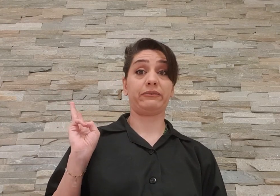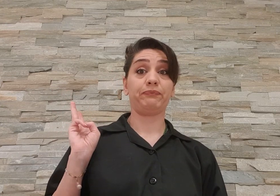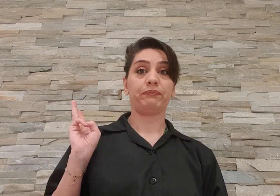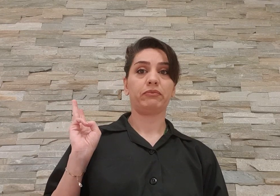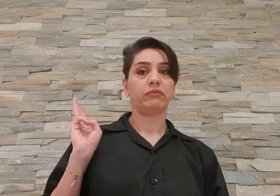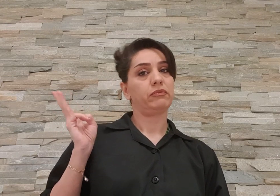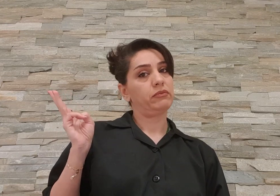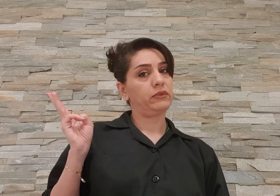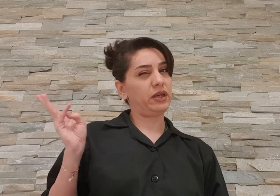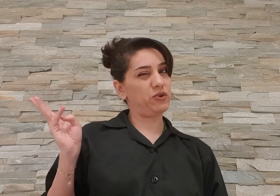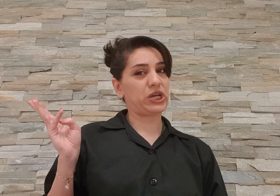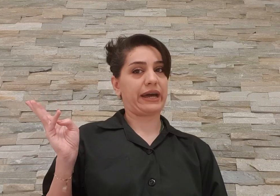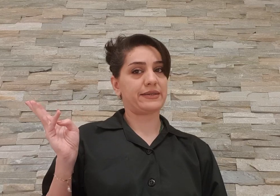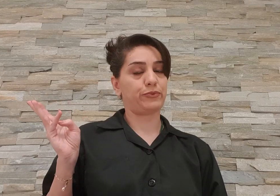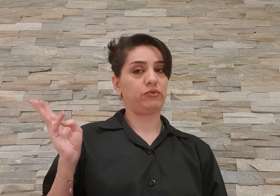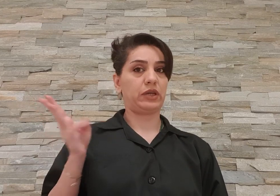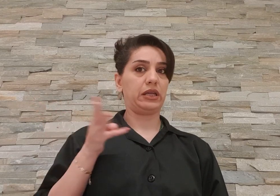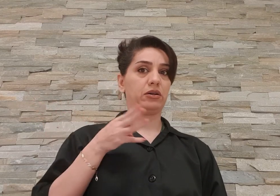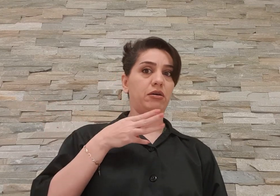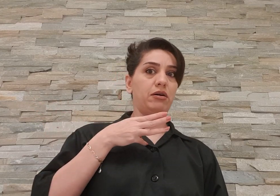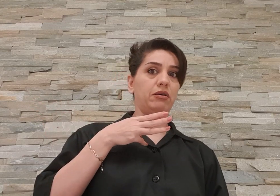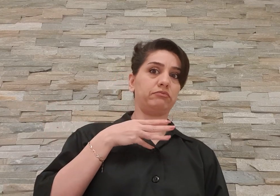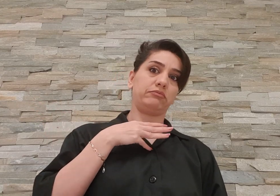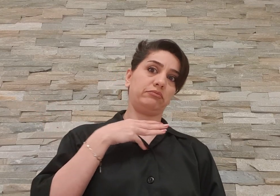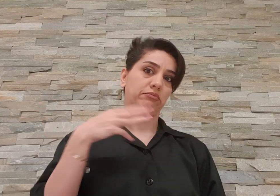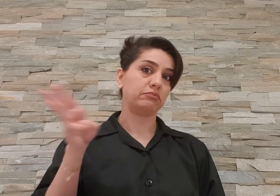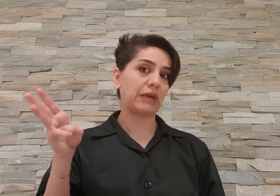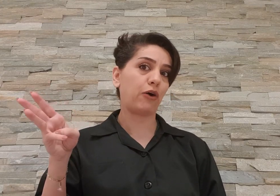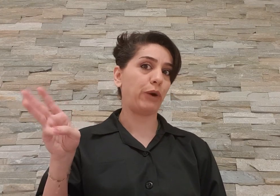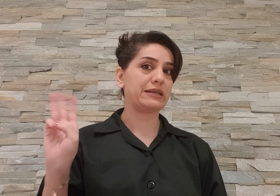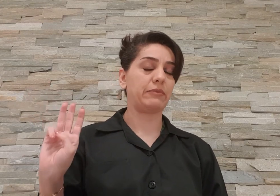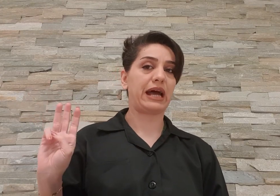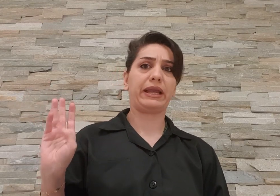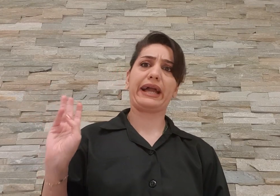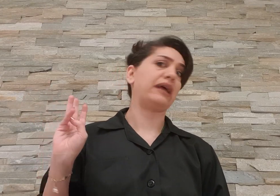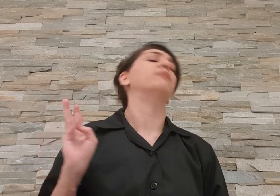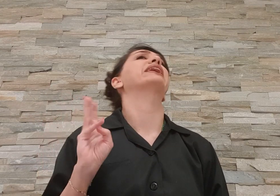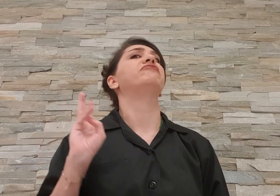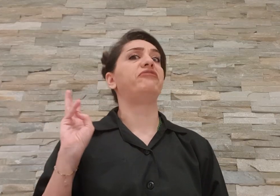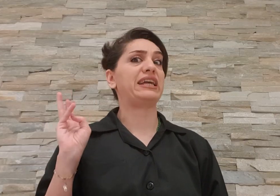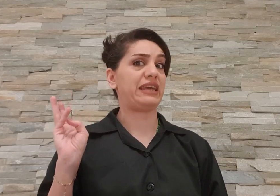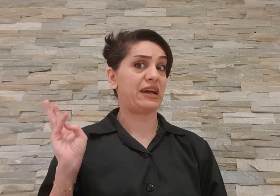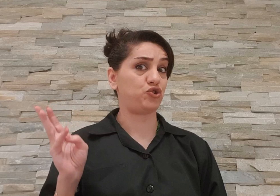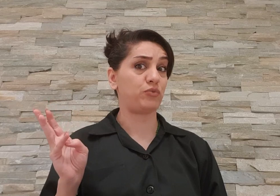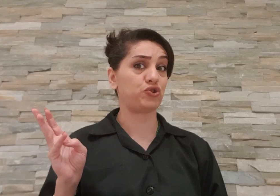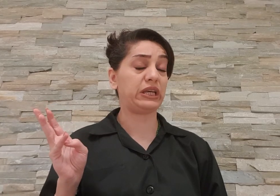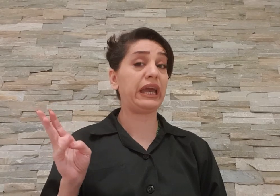این که مشخص بود یعنی این که آقا مقام معظم رحبری اگر هم به فلتی انجام شده